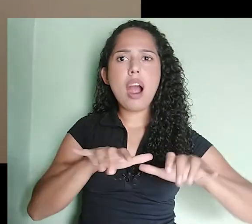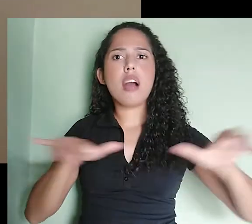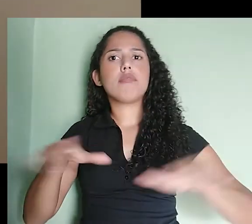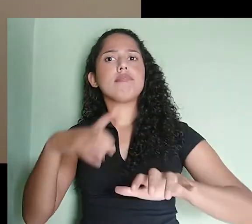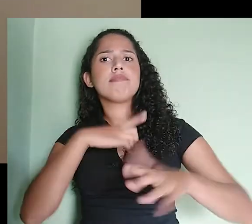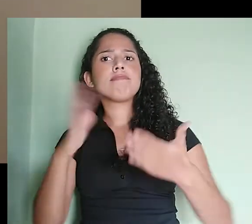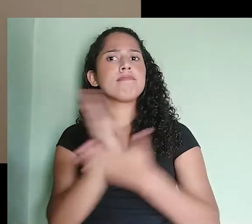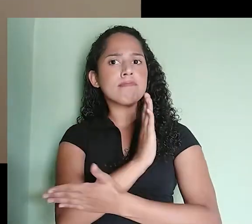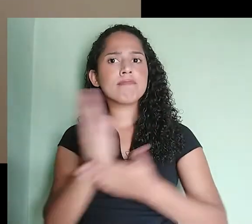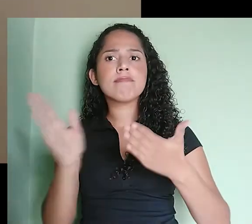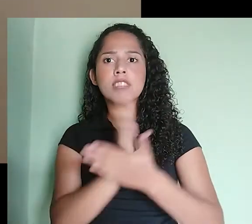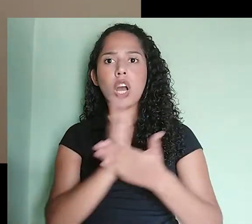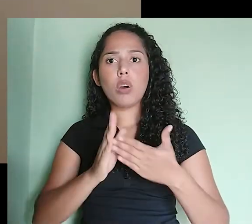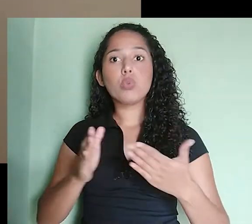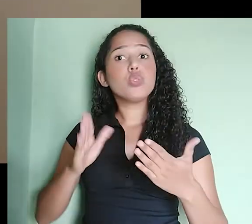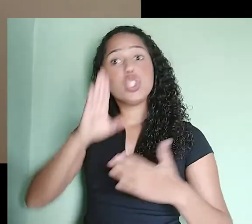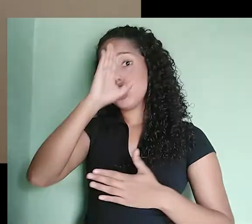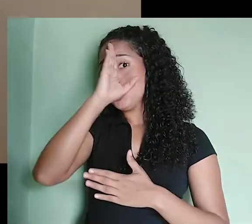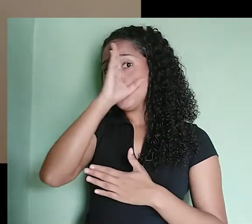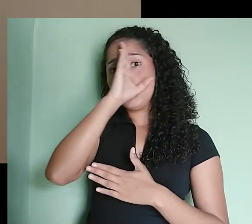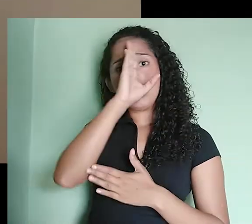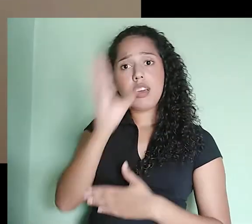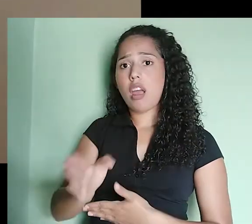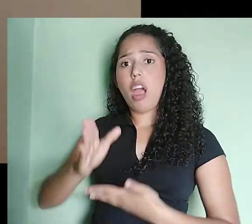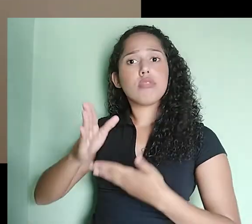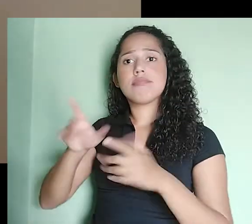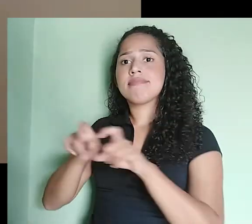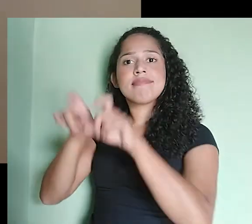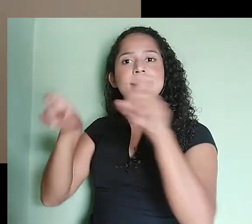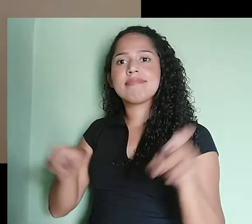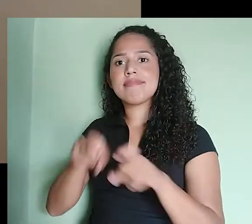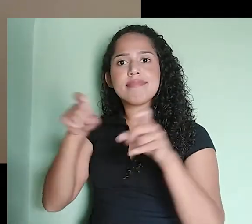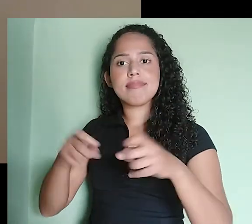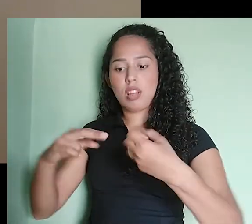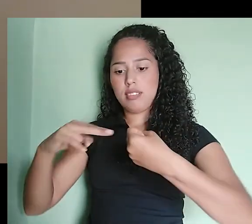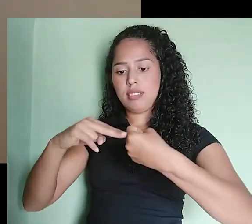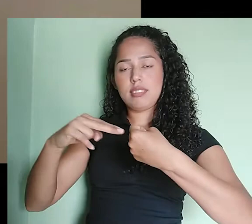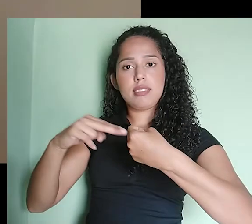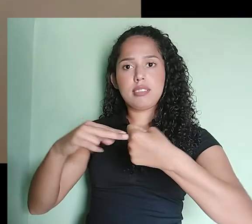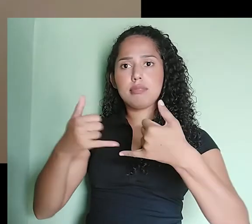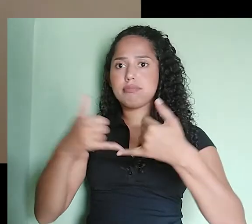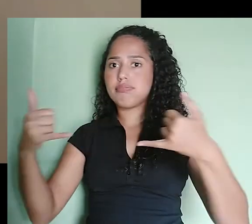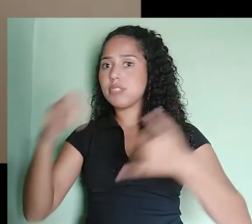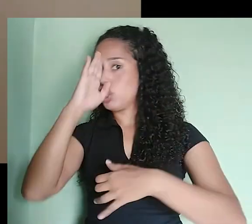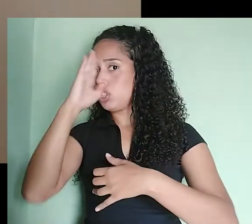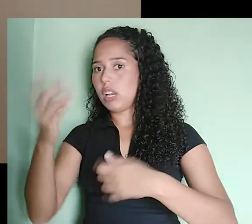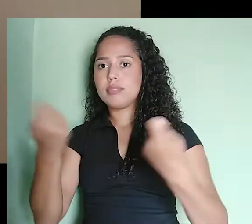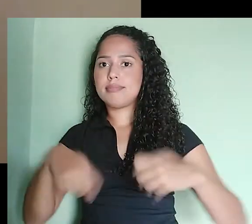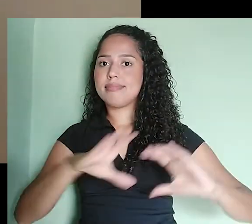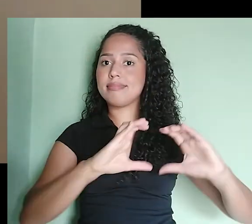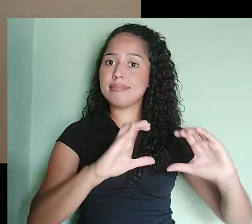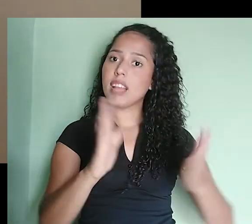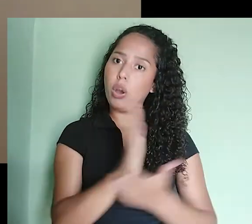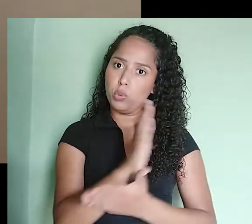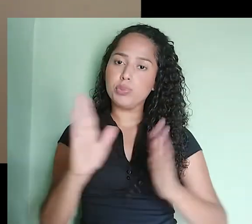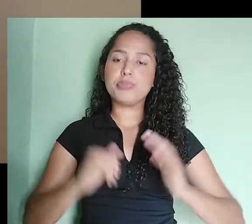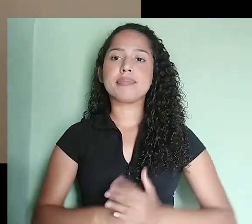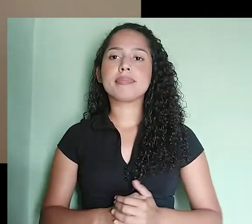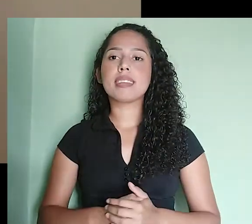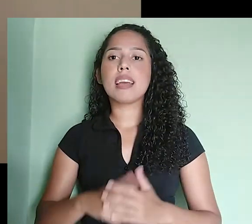conectar ele no seu computador diretamente com o cabo USB. Eu tenho aqui o fone da AKG. Ele é um fone